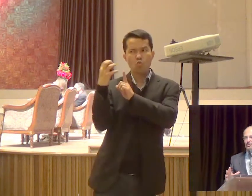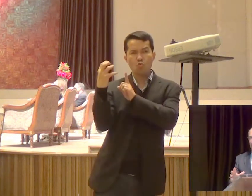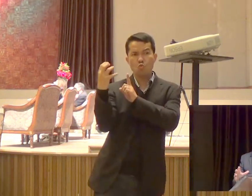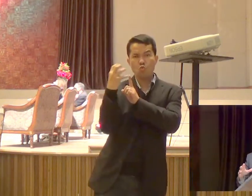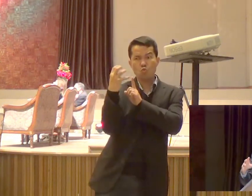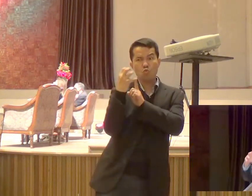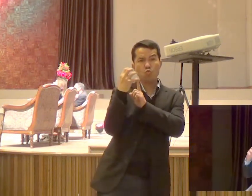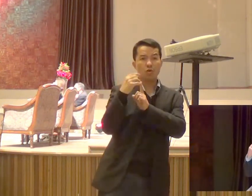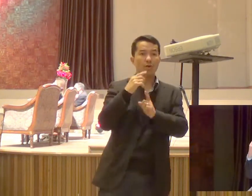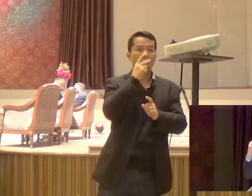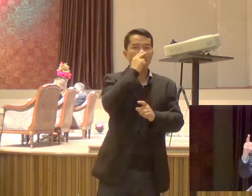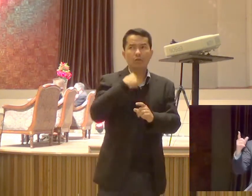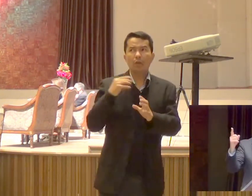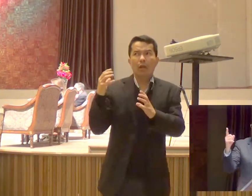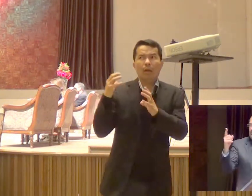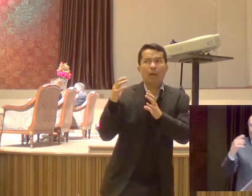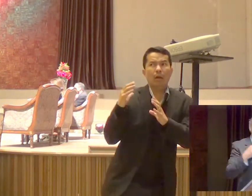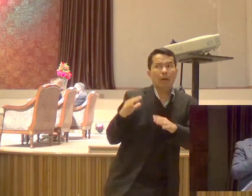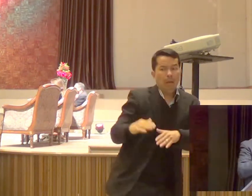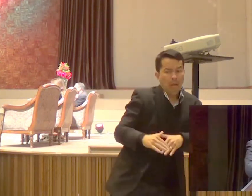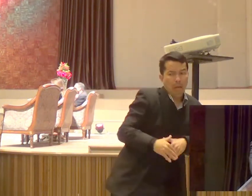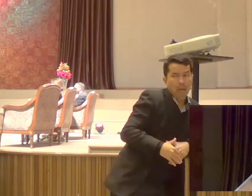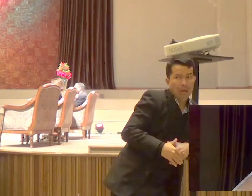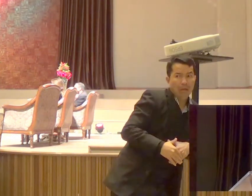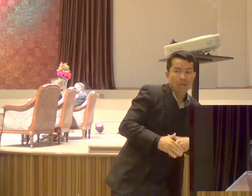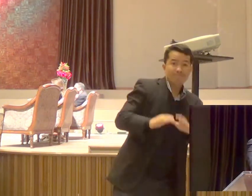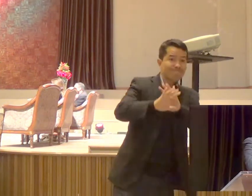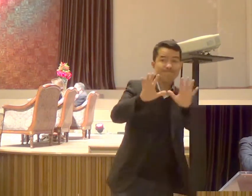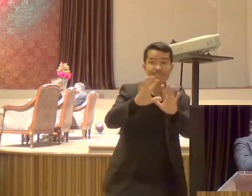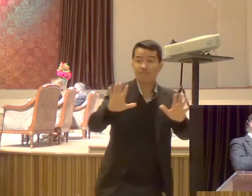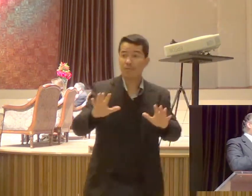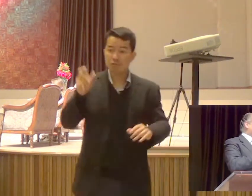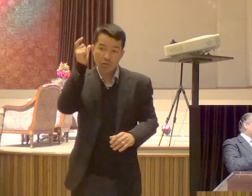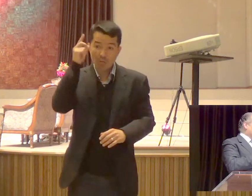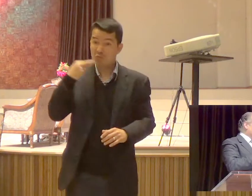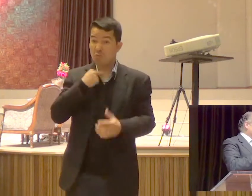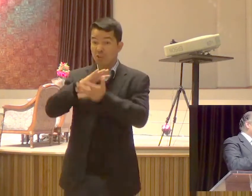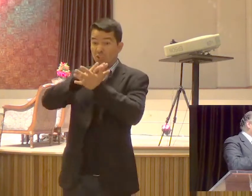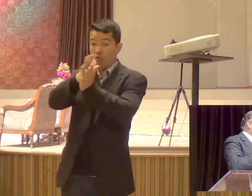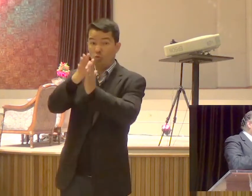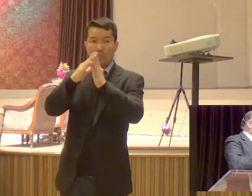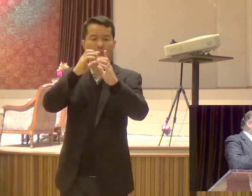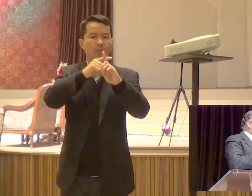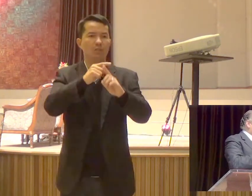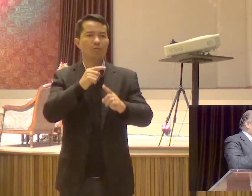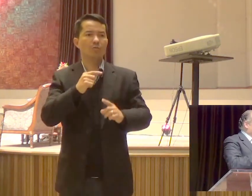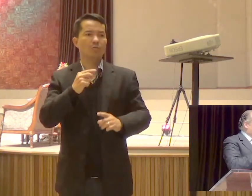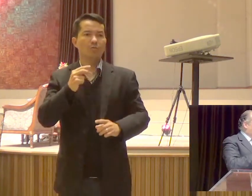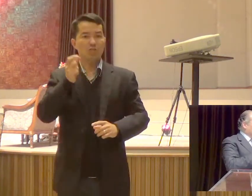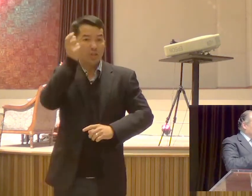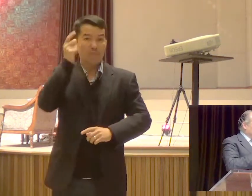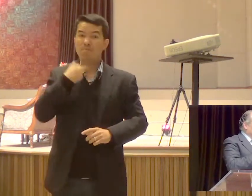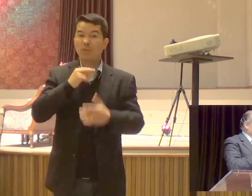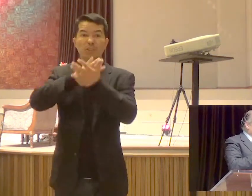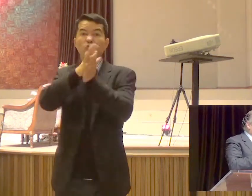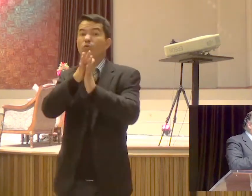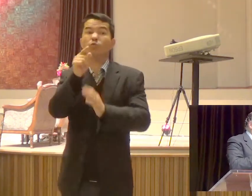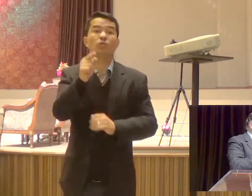Mas Nunca o diabo Conseguiu destruir E nunca conseguirá Pessoas morrem Mas a igreja continua